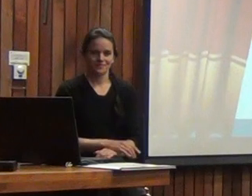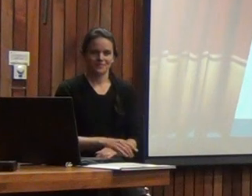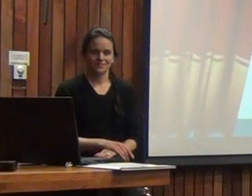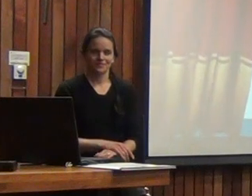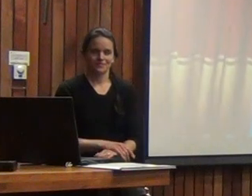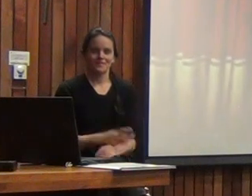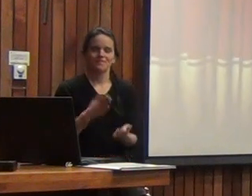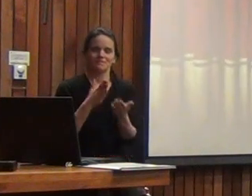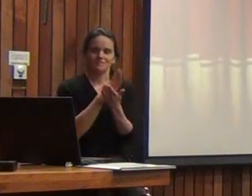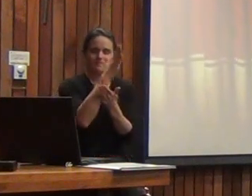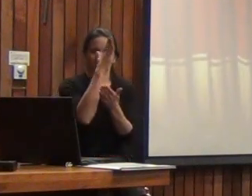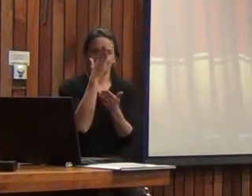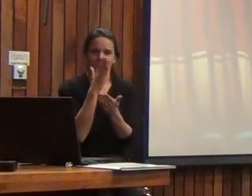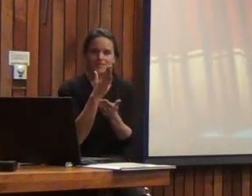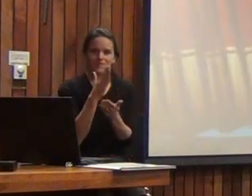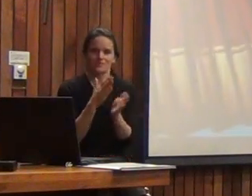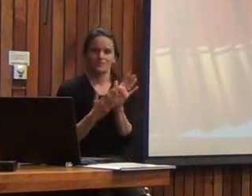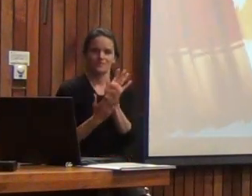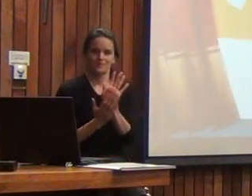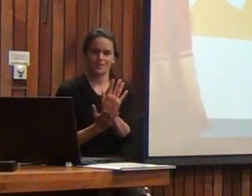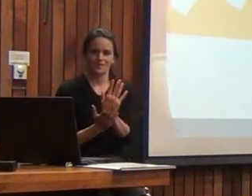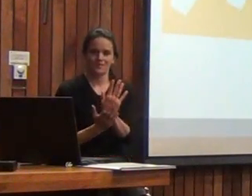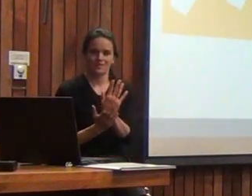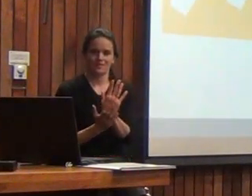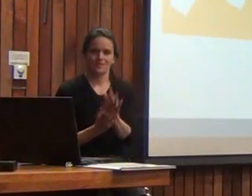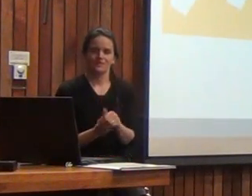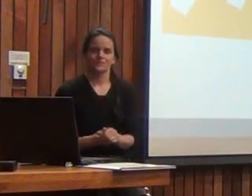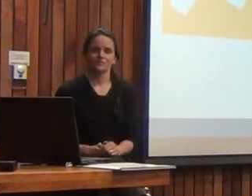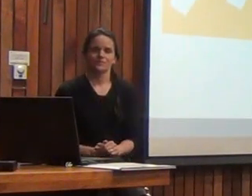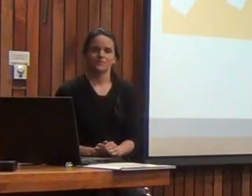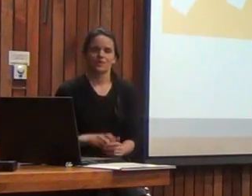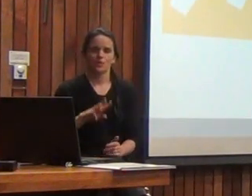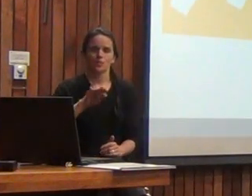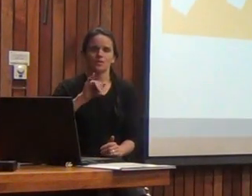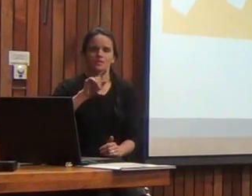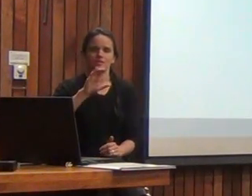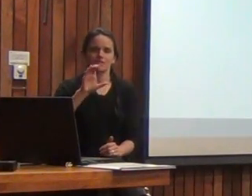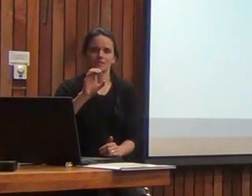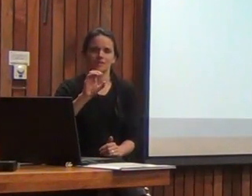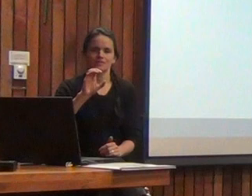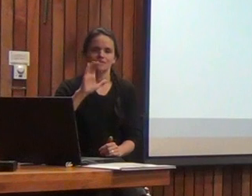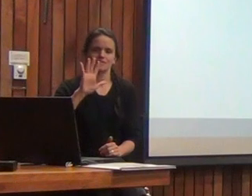Damos comienzo, entonces, a esta presentación de WIS-5.